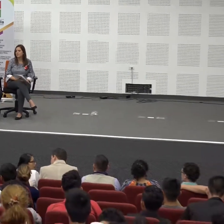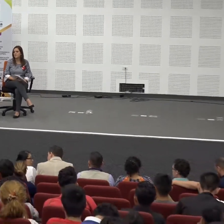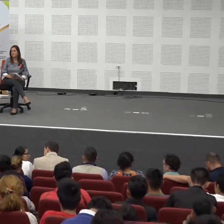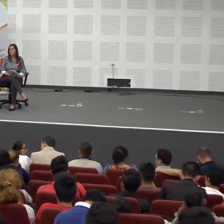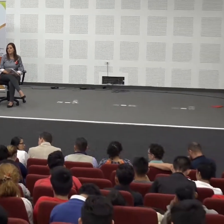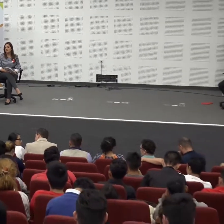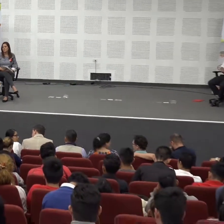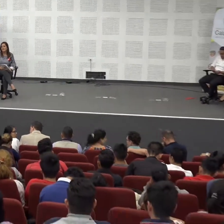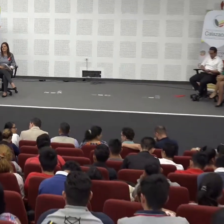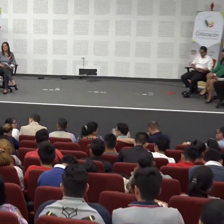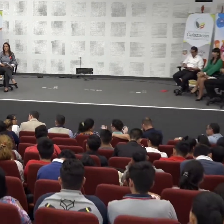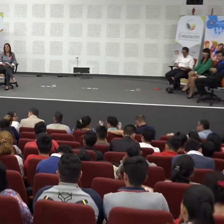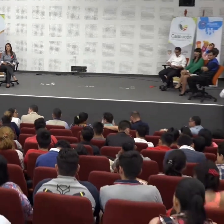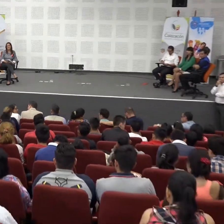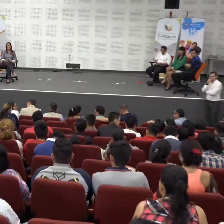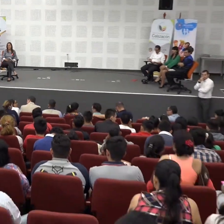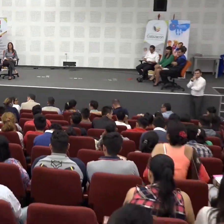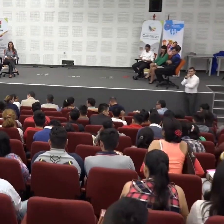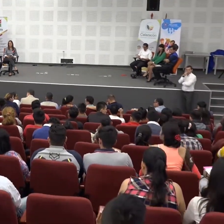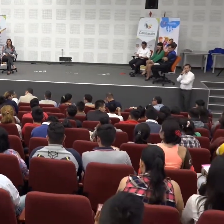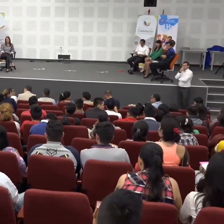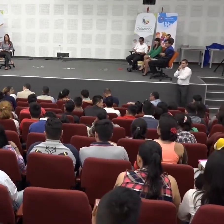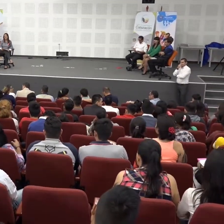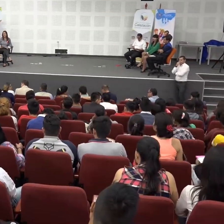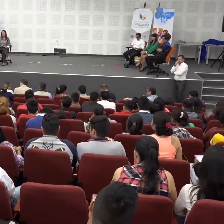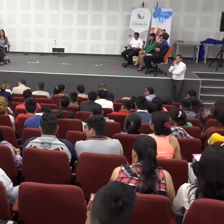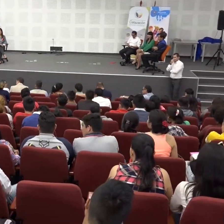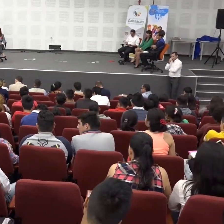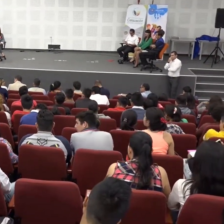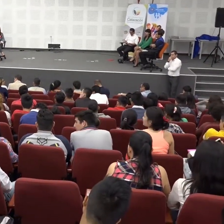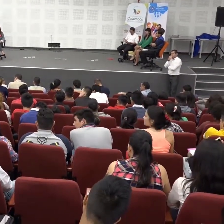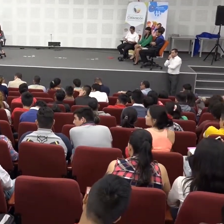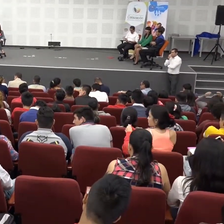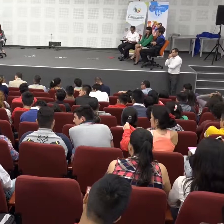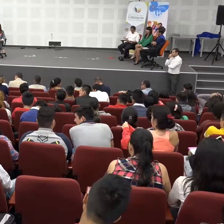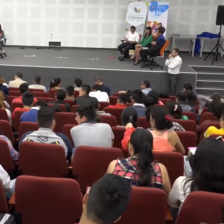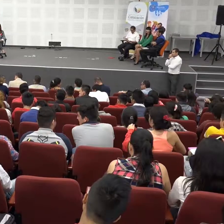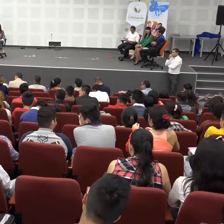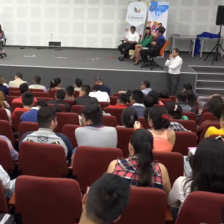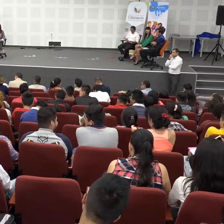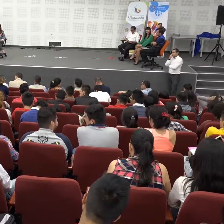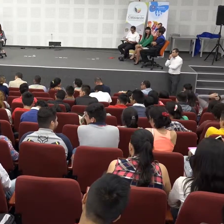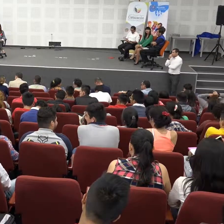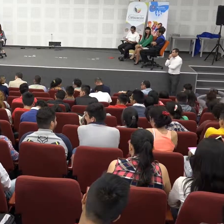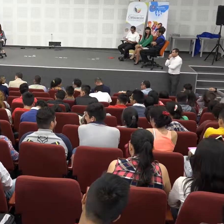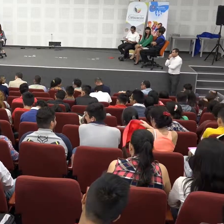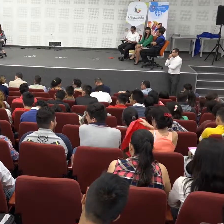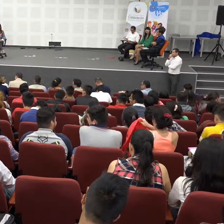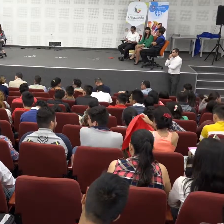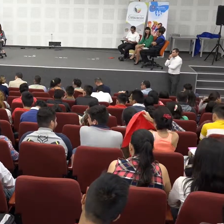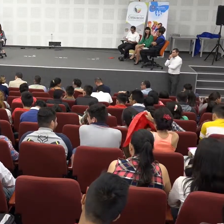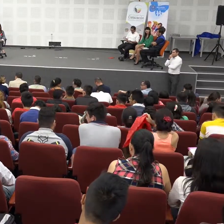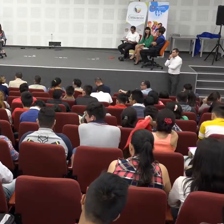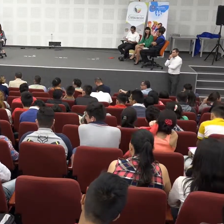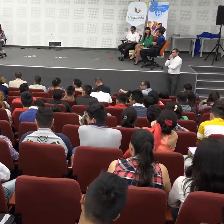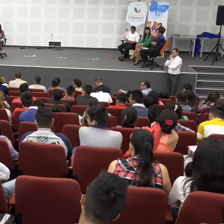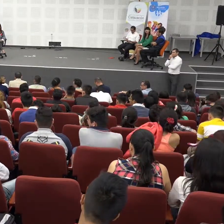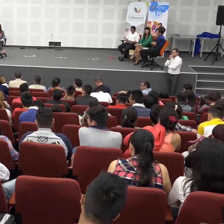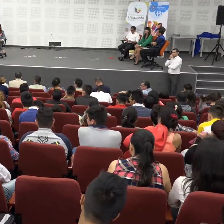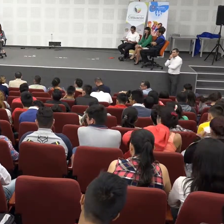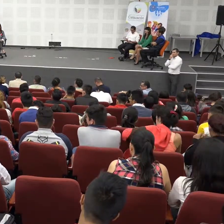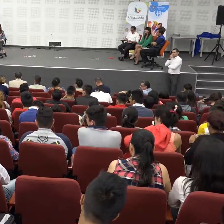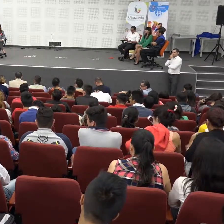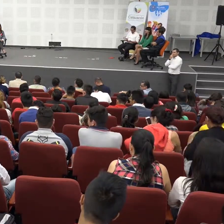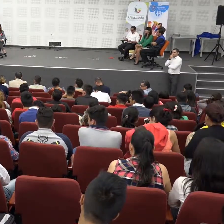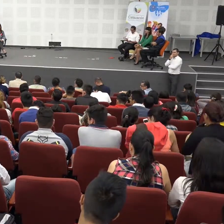personas con discapacidad en el sistema educativo superior agradecemos la presencia de todos y esperamos volvernos a ver en